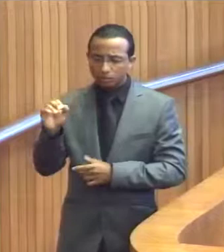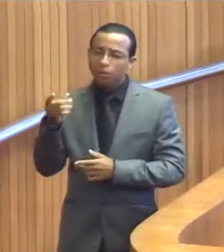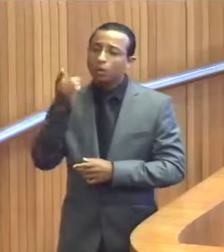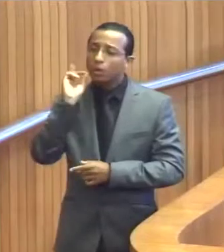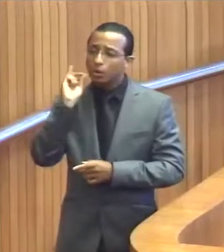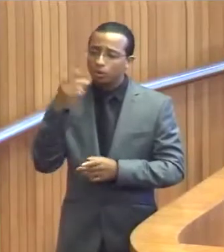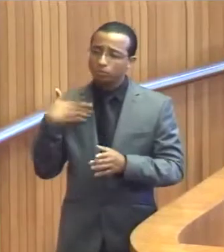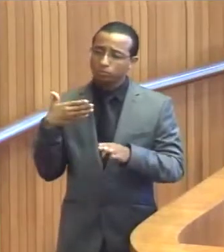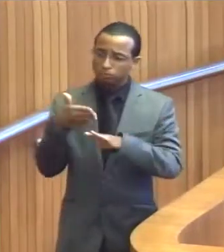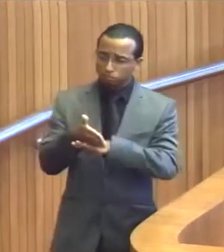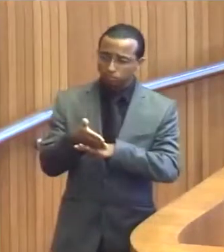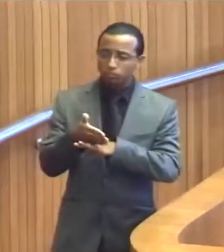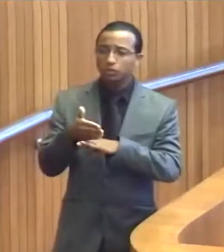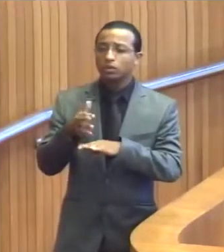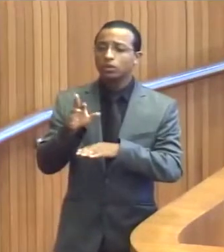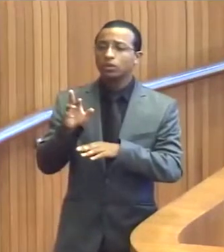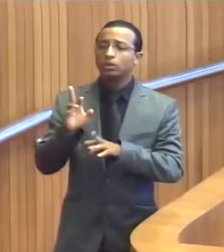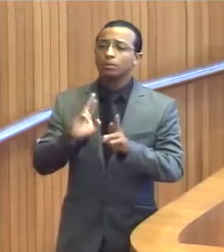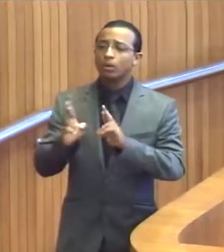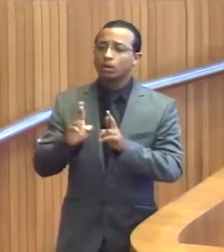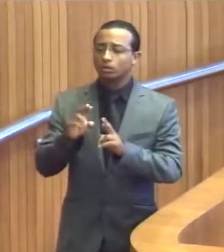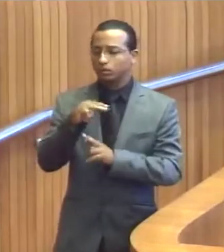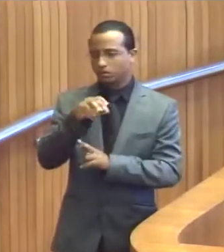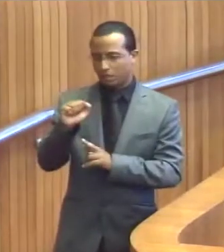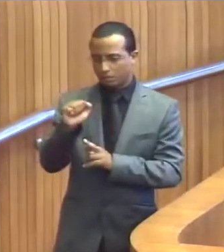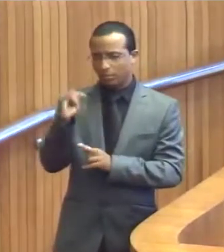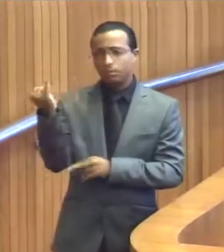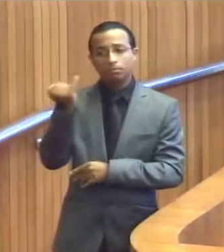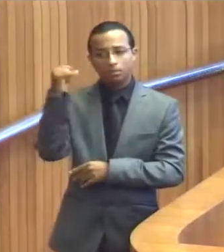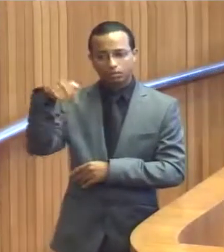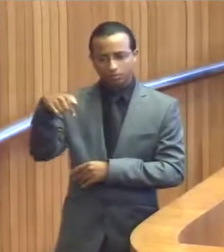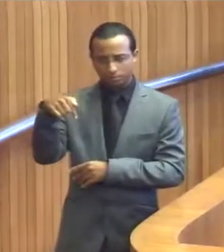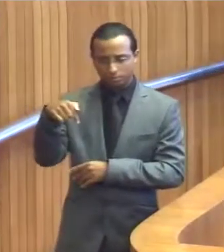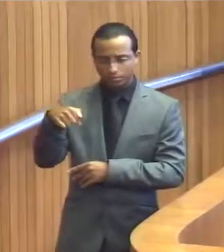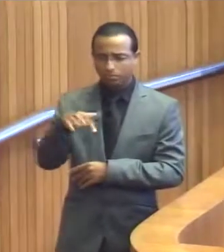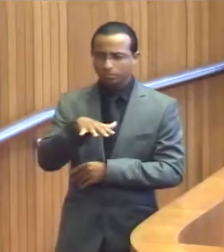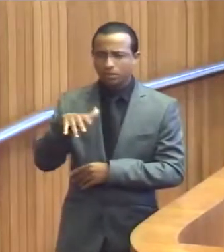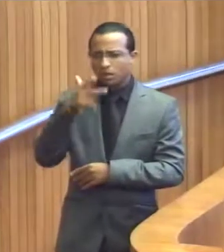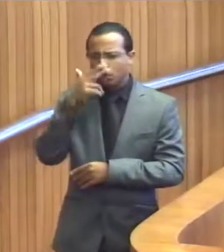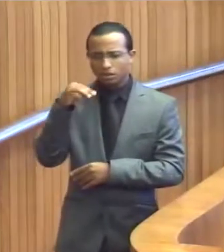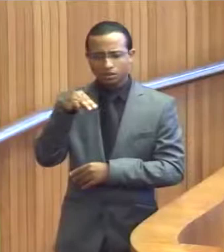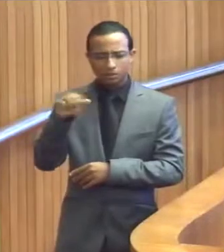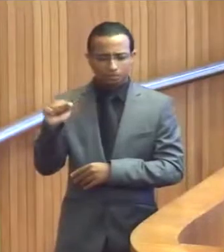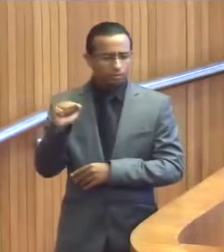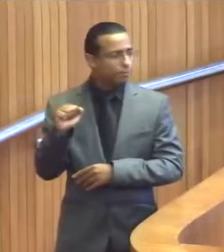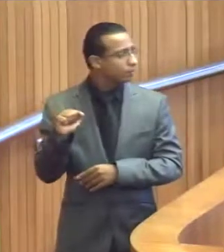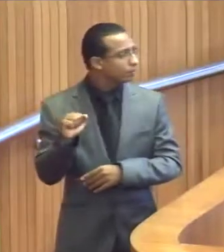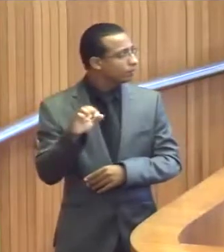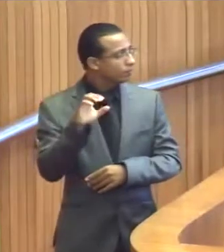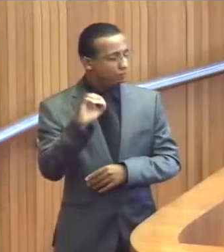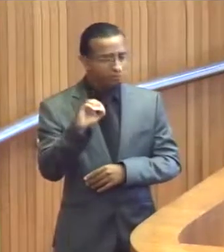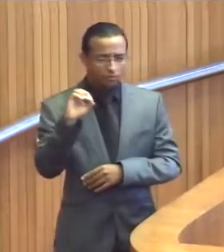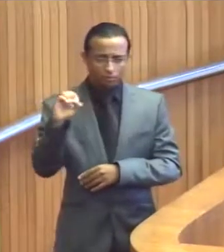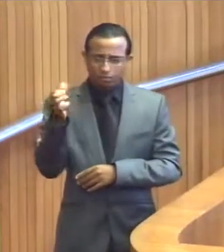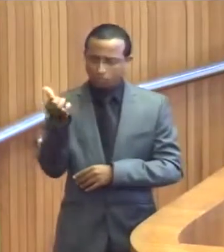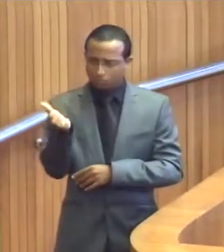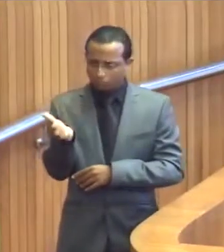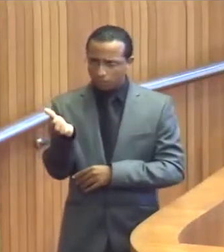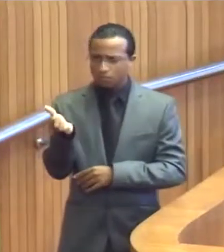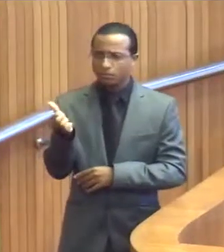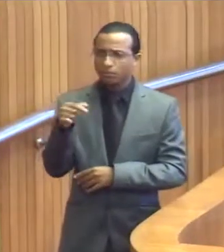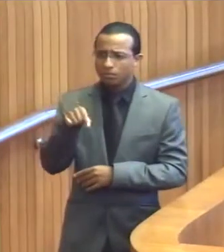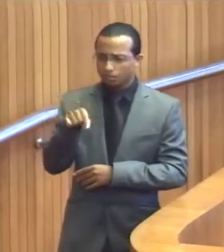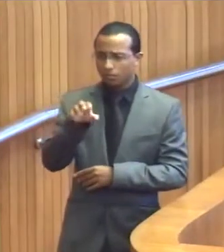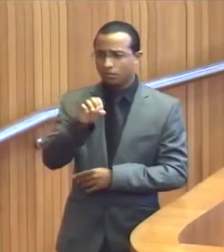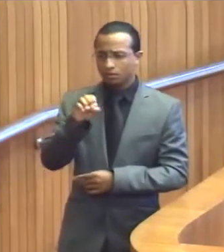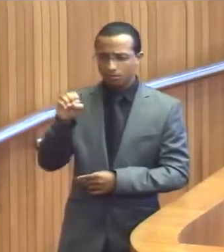rodovia importante do Estado, reivindicando a recuperação da EMA, salvo engano, EMA 006, é